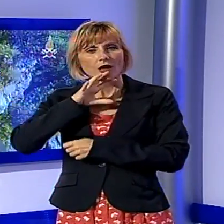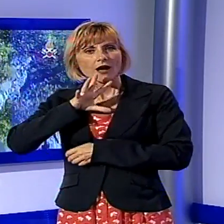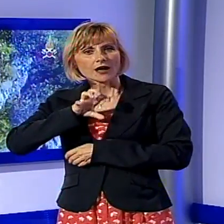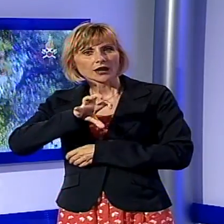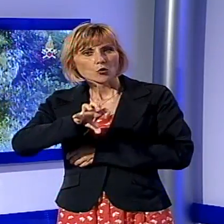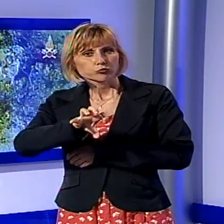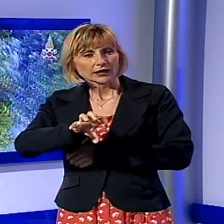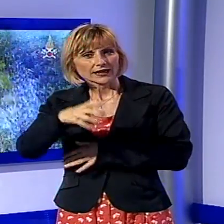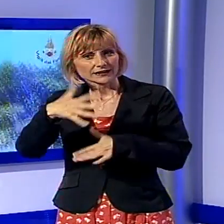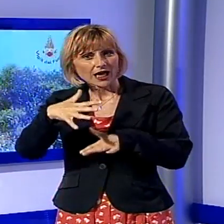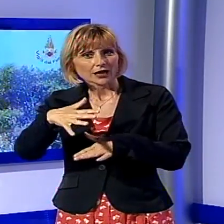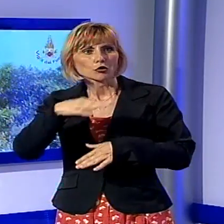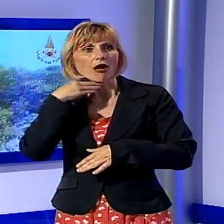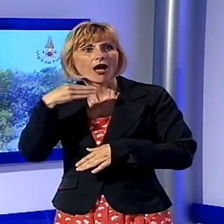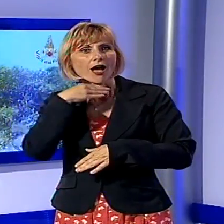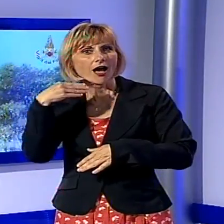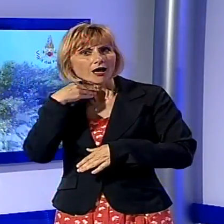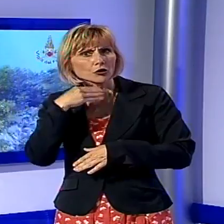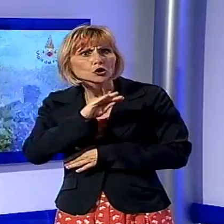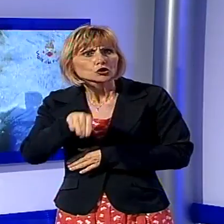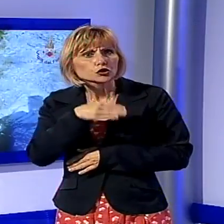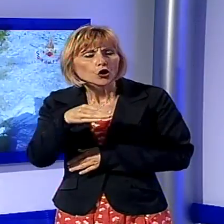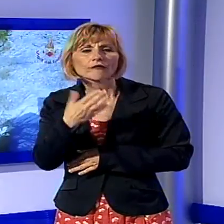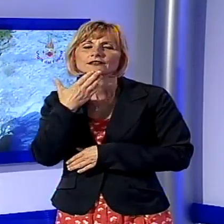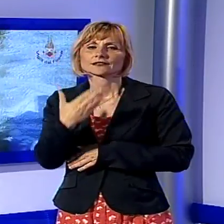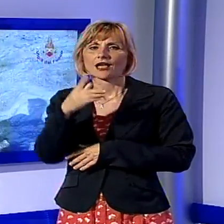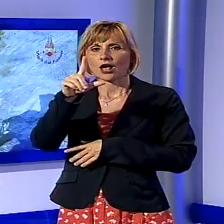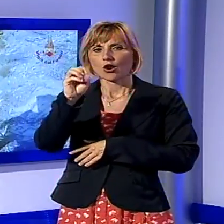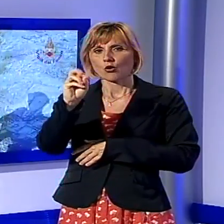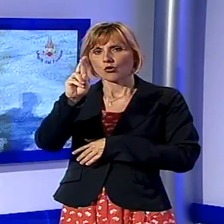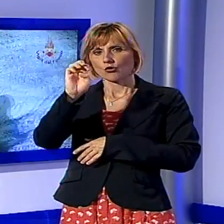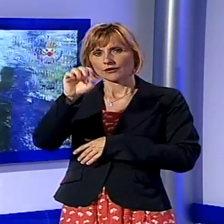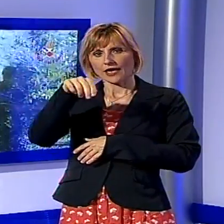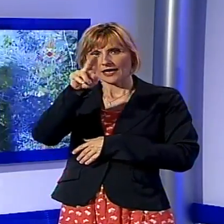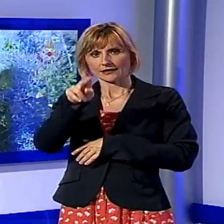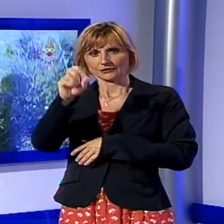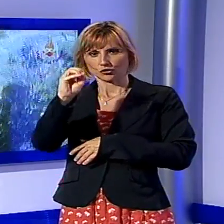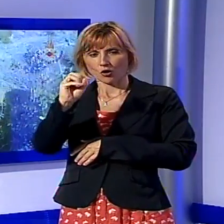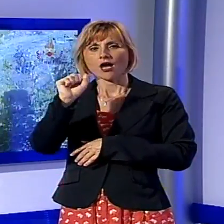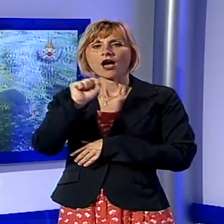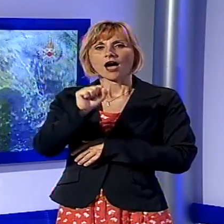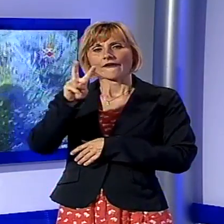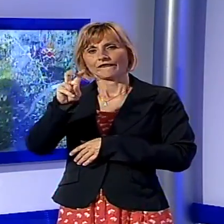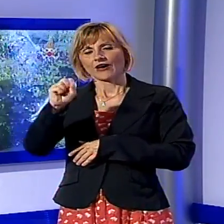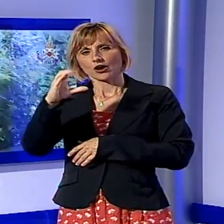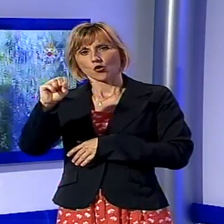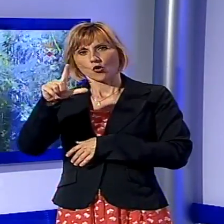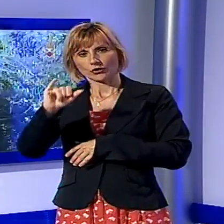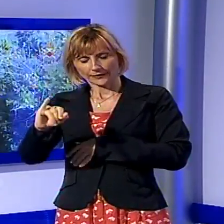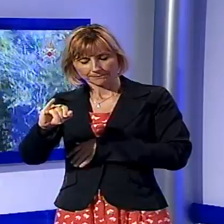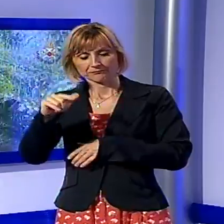cane rimasto bloccato sulla parete di una cava abbandonata a San Lorenzo a Vaccoli. L'animale questa mattina era con alcuni